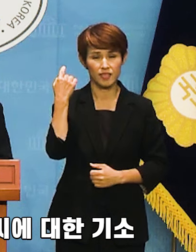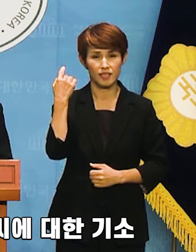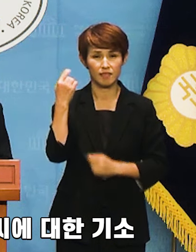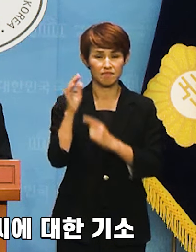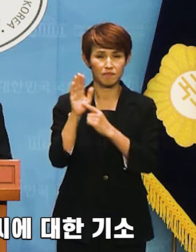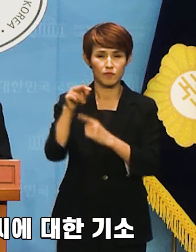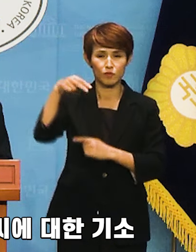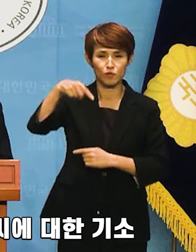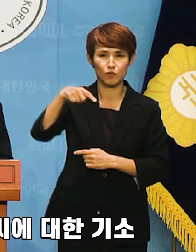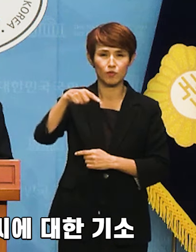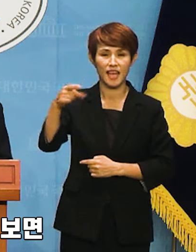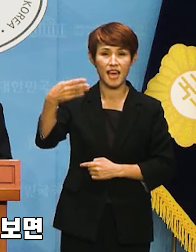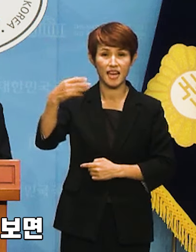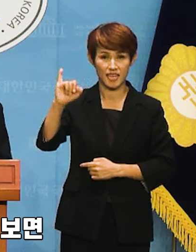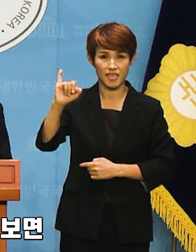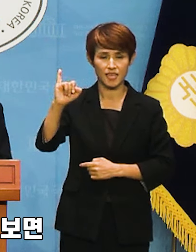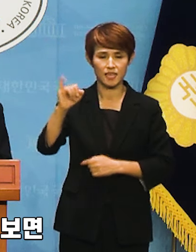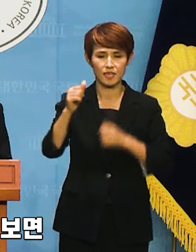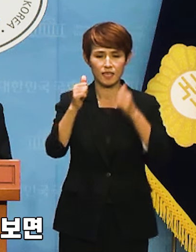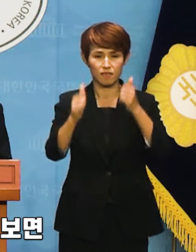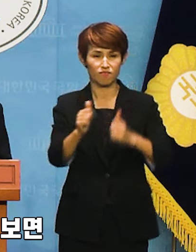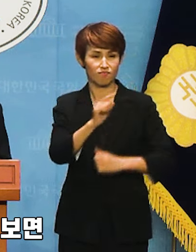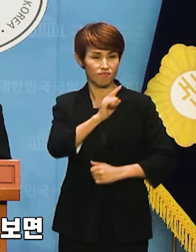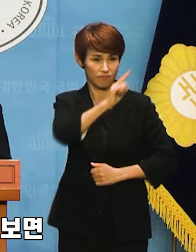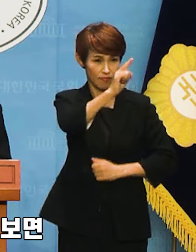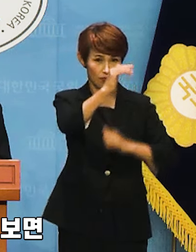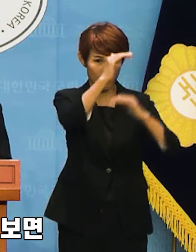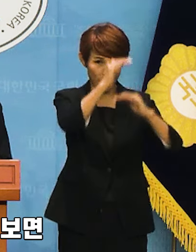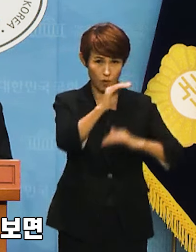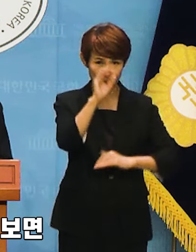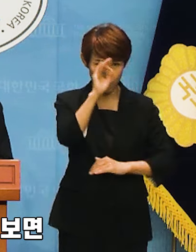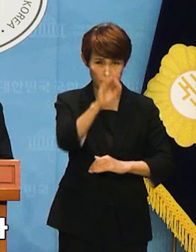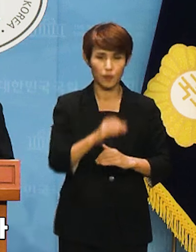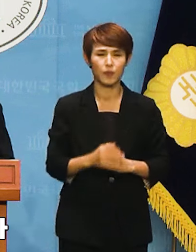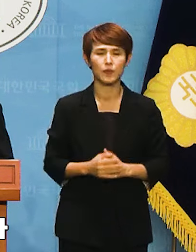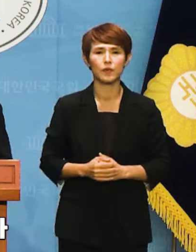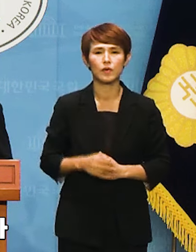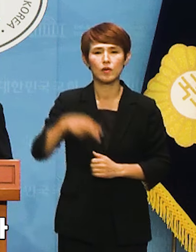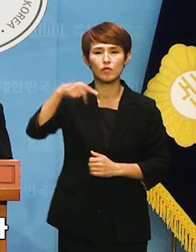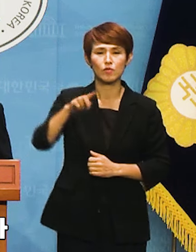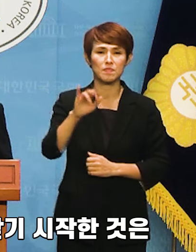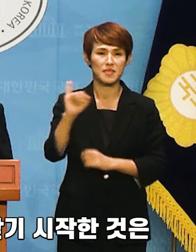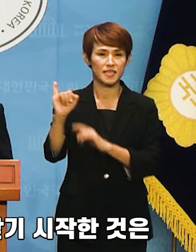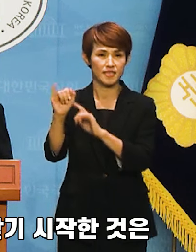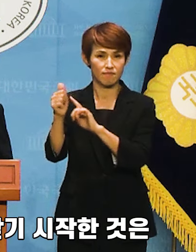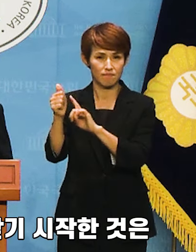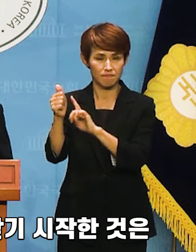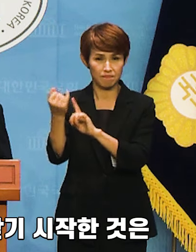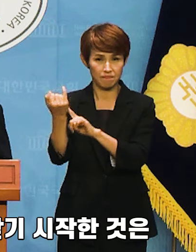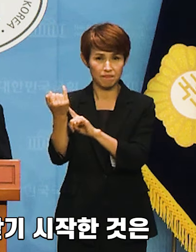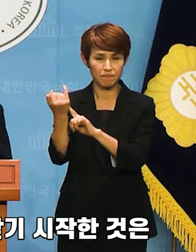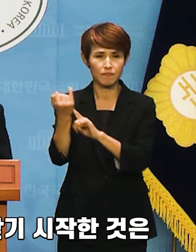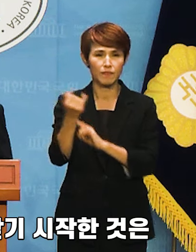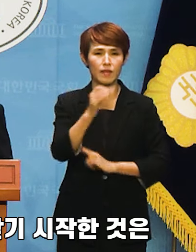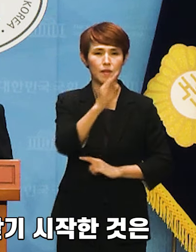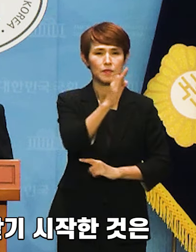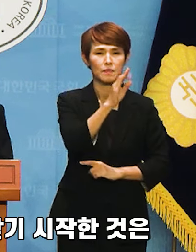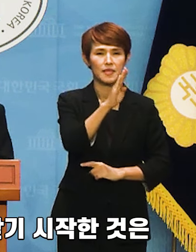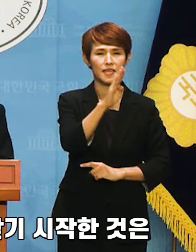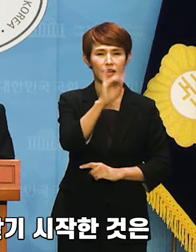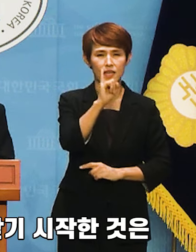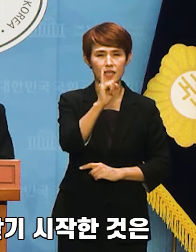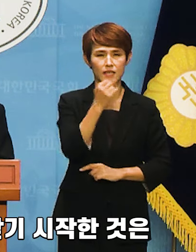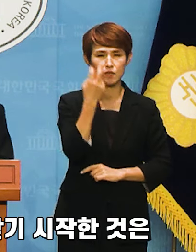수미테리 씨에 대한 검찰 기소장을 보면 수미테리가 FBI의 본격적인